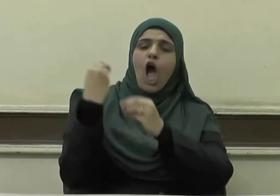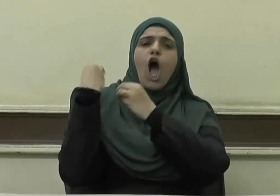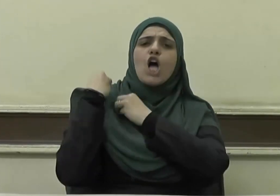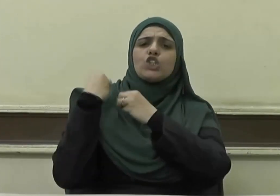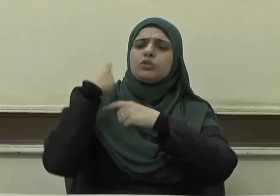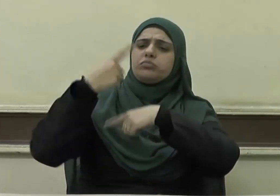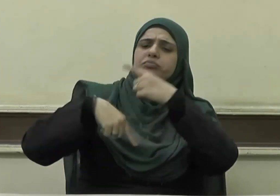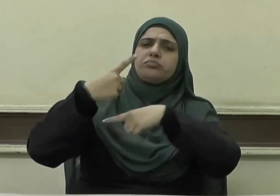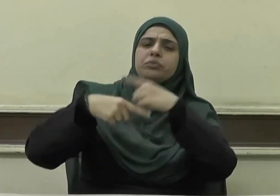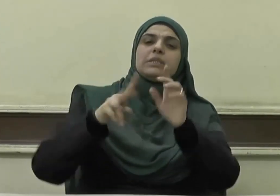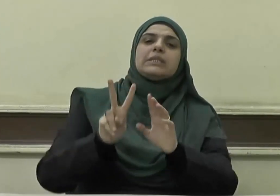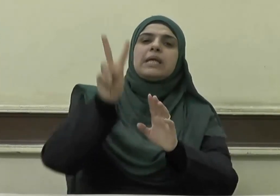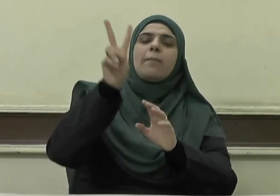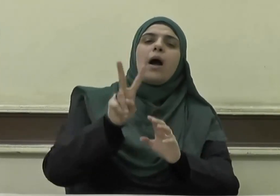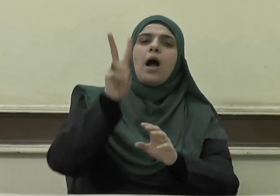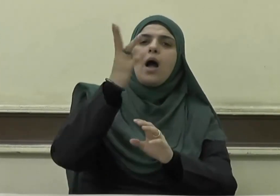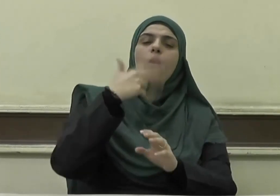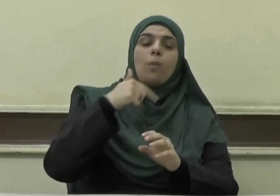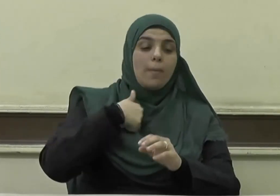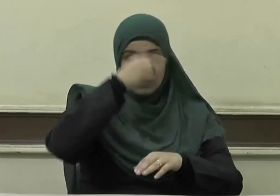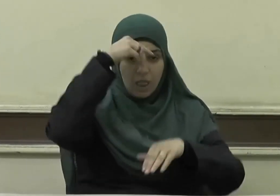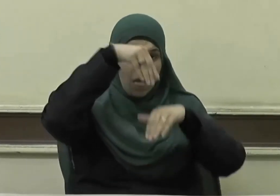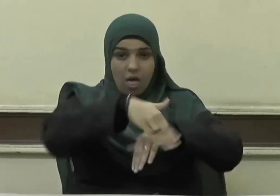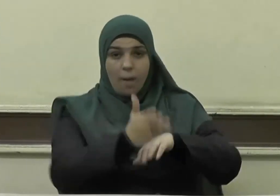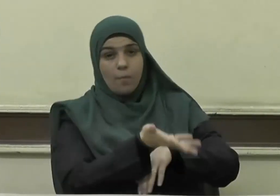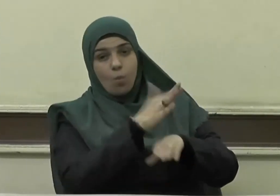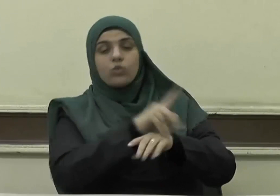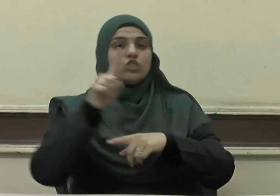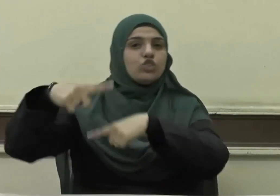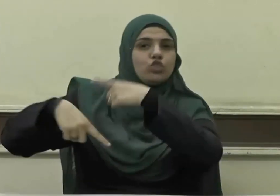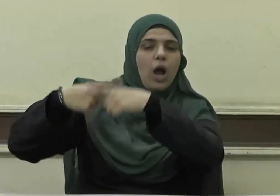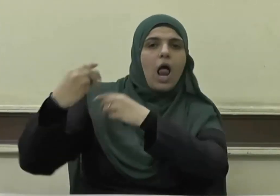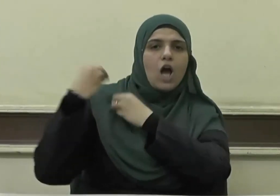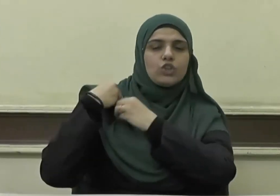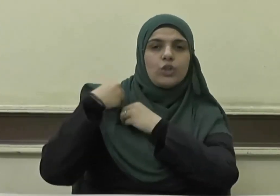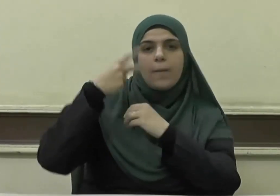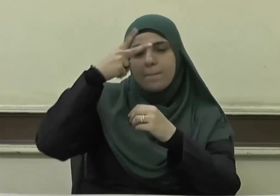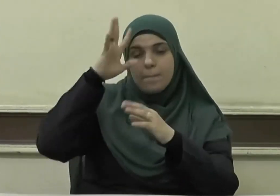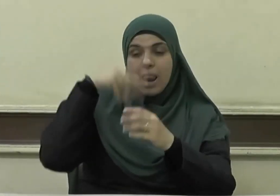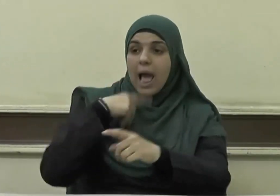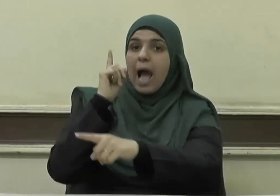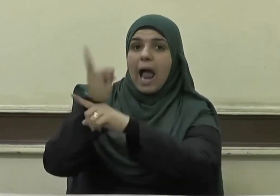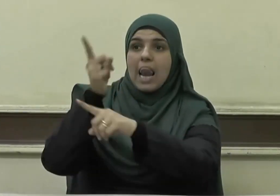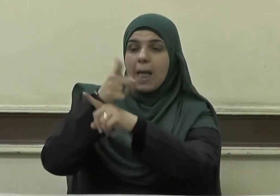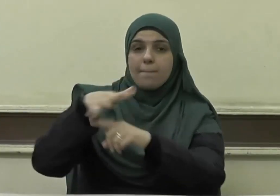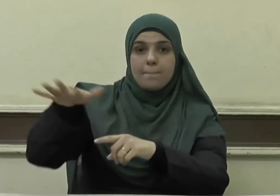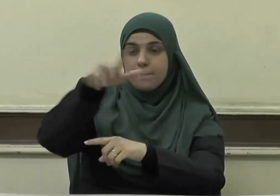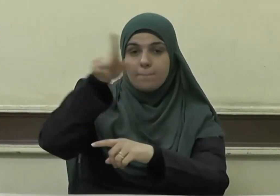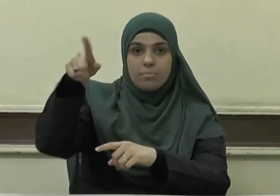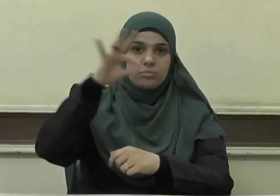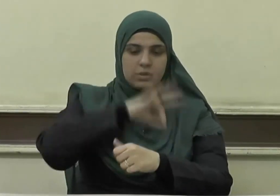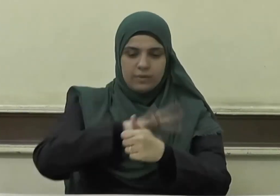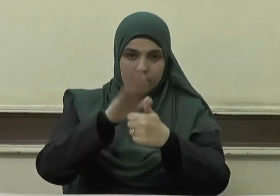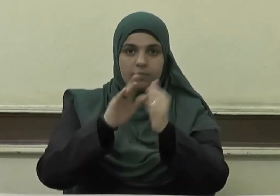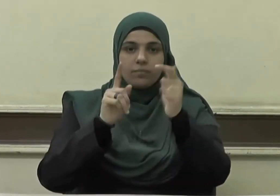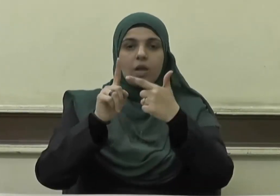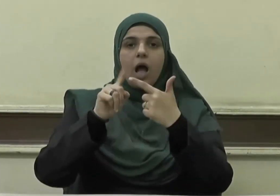بعد موته وهو في قبره من علم علم أو كرى نهر أو